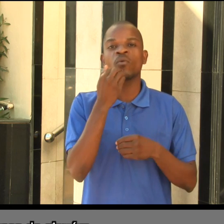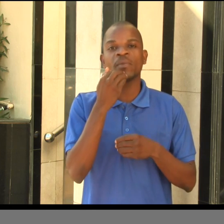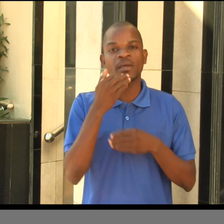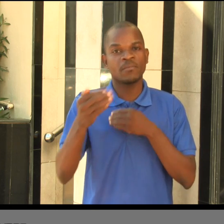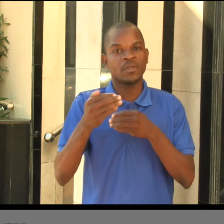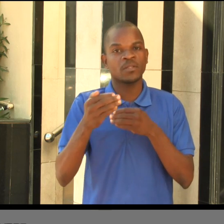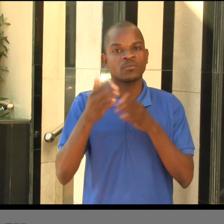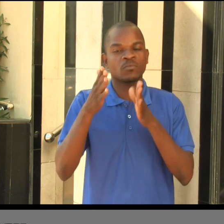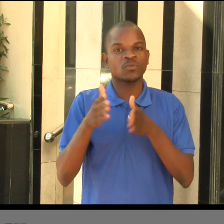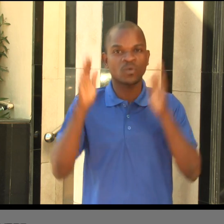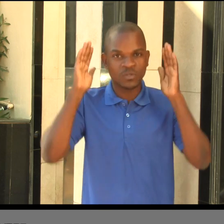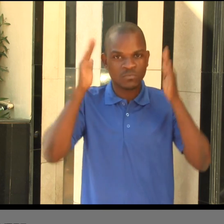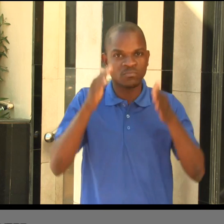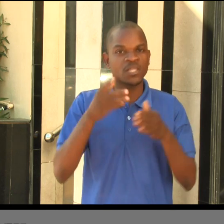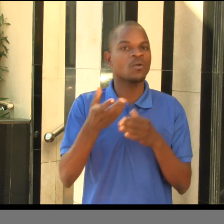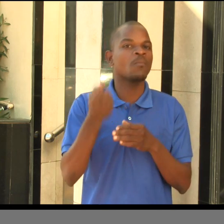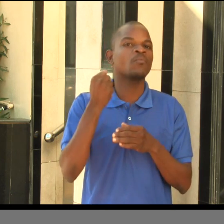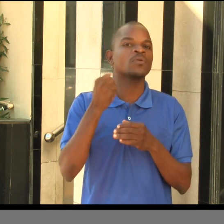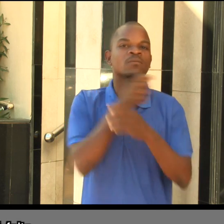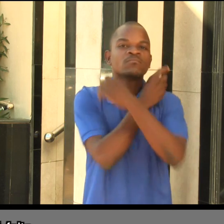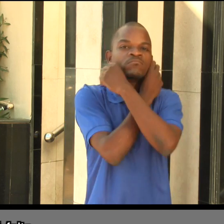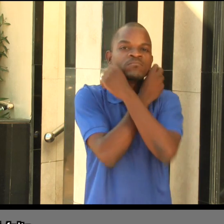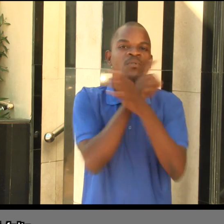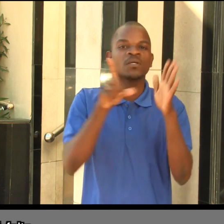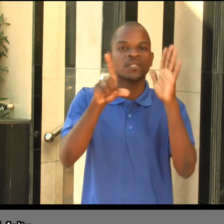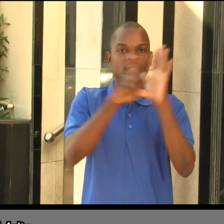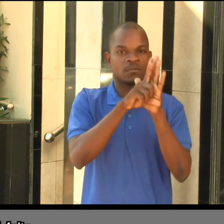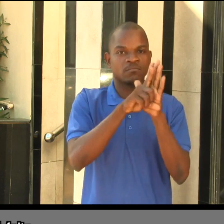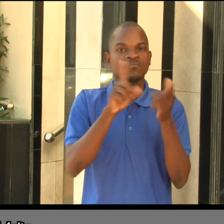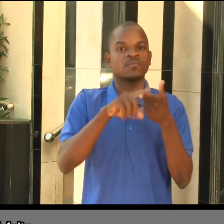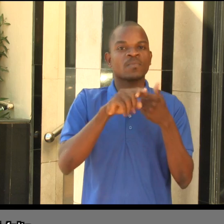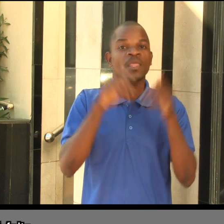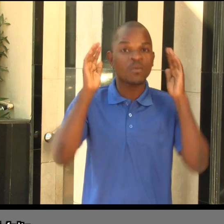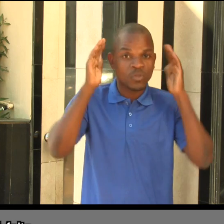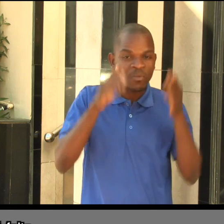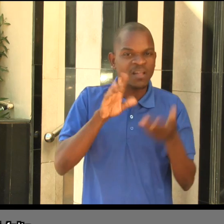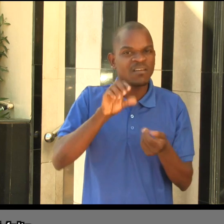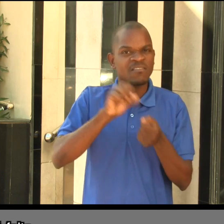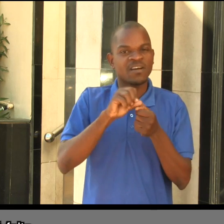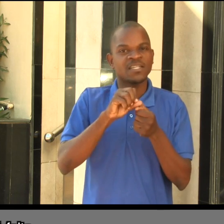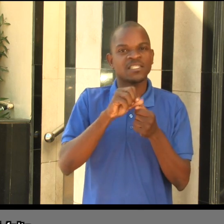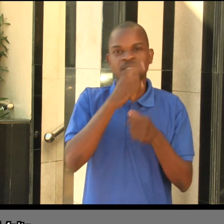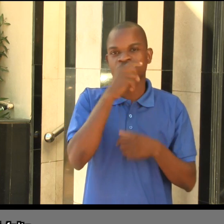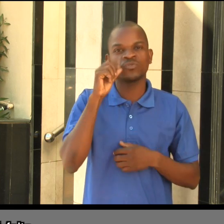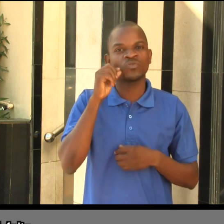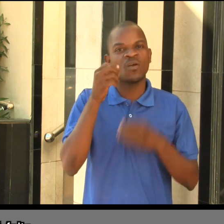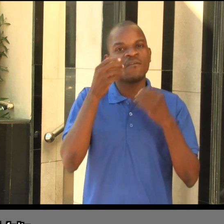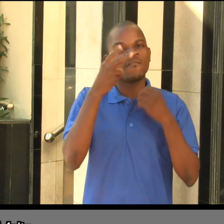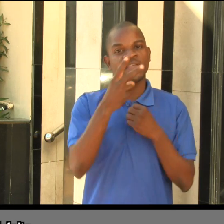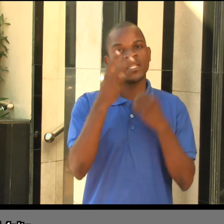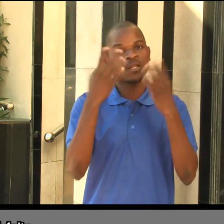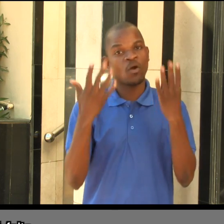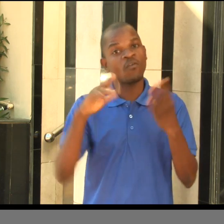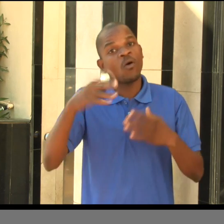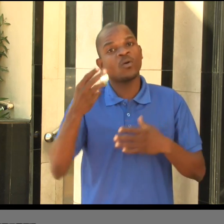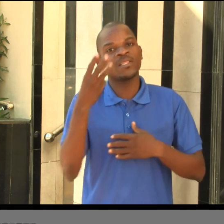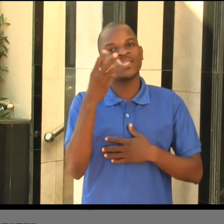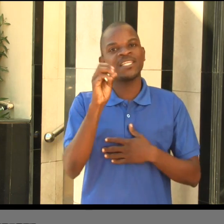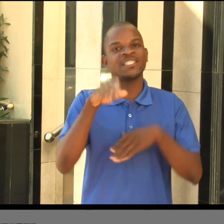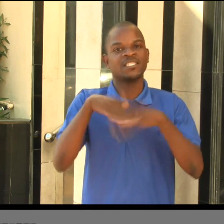é punido nos termos da lei. Os muçulmanos jejuam 29 ou 30 dias desde